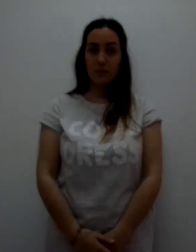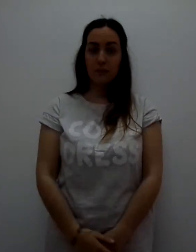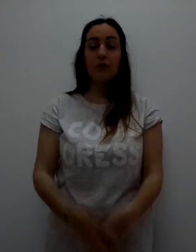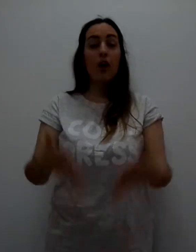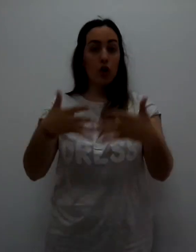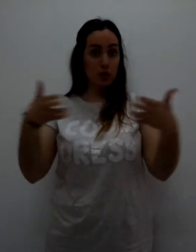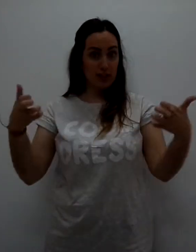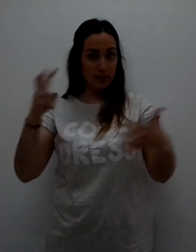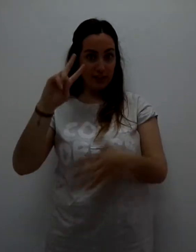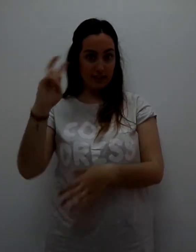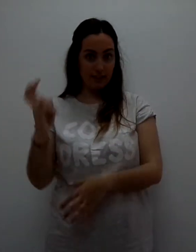Otra frase.